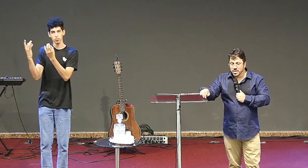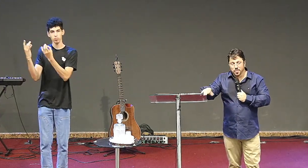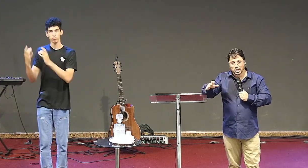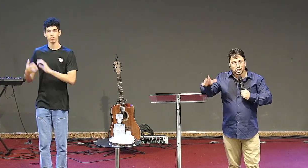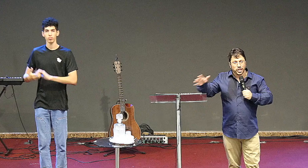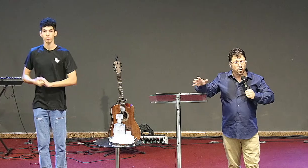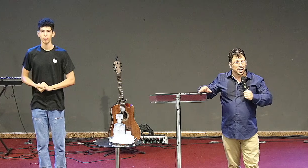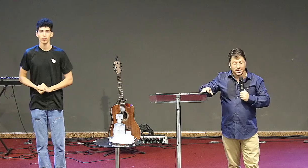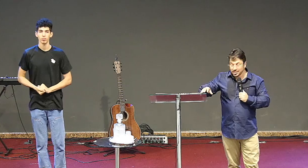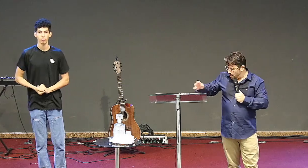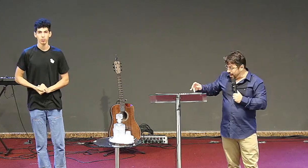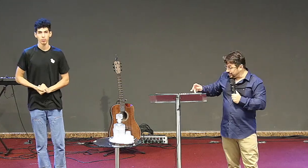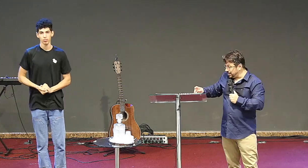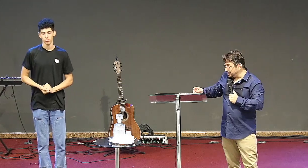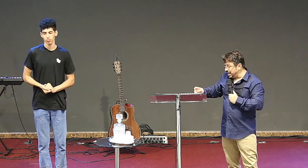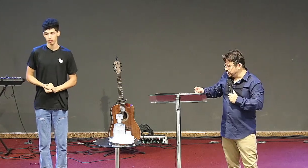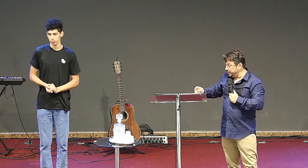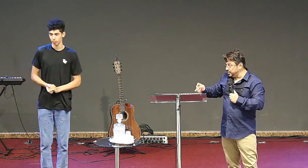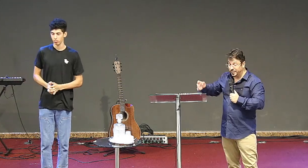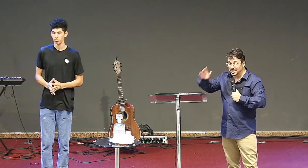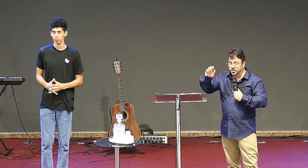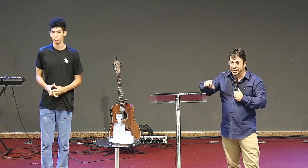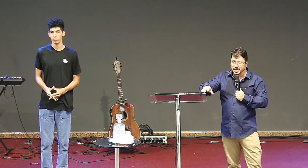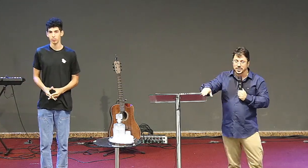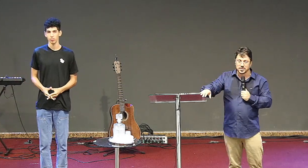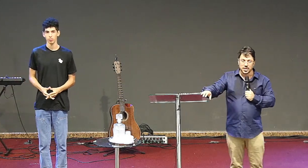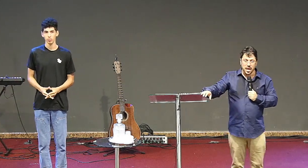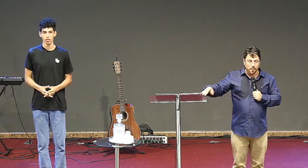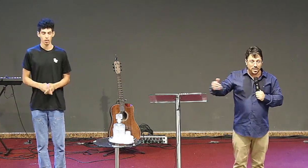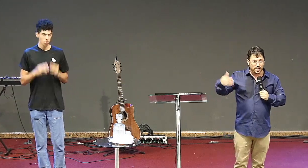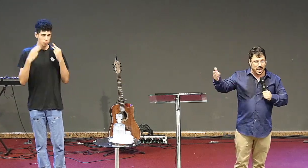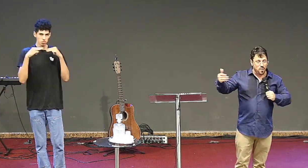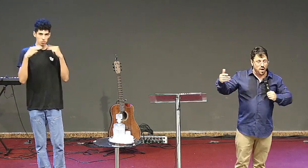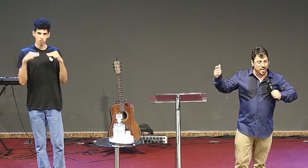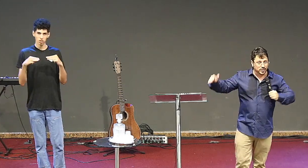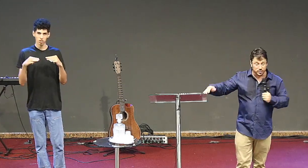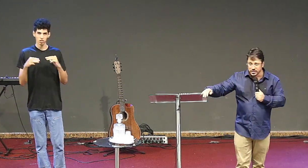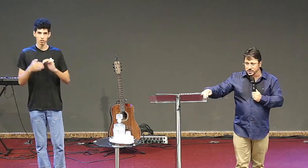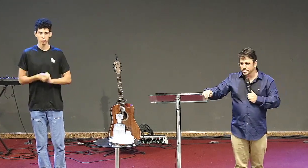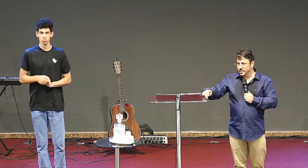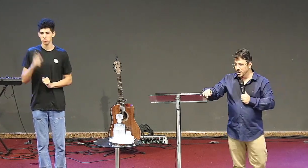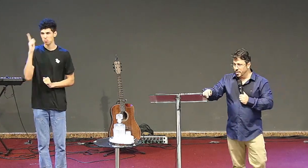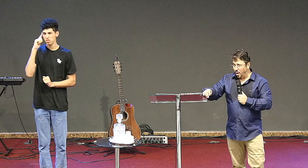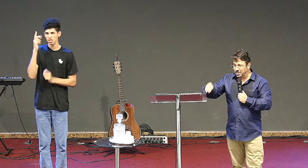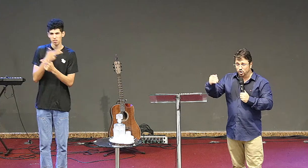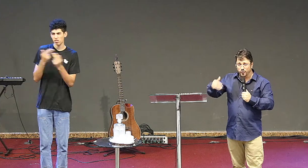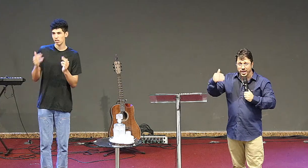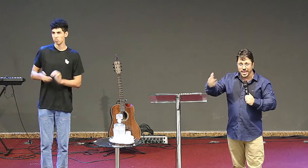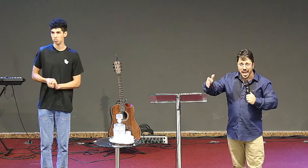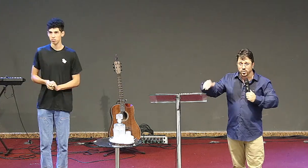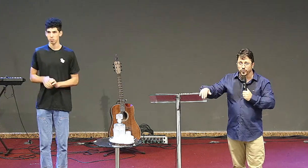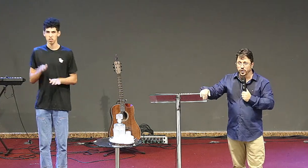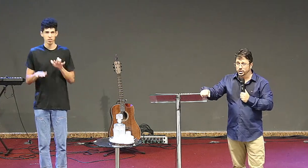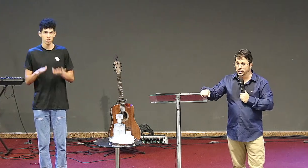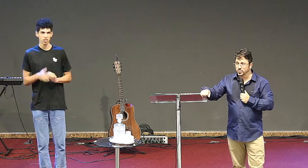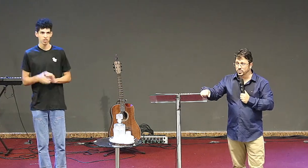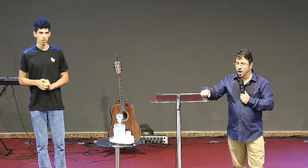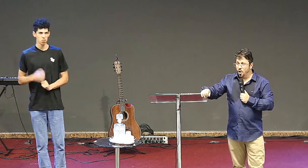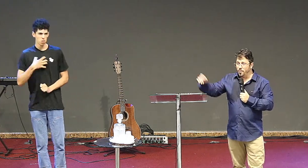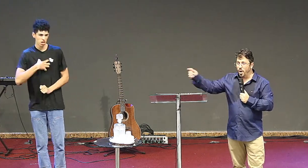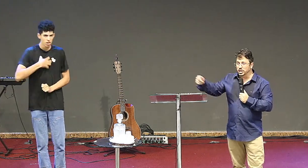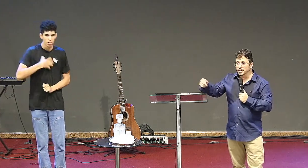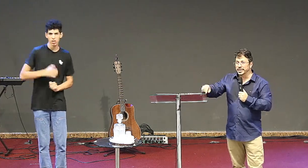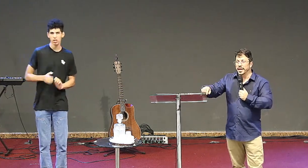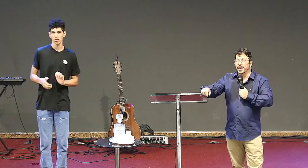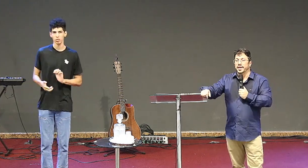você pode agir com relação a essa mensagem de diversas maneiras pode ficar com raiva de mim pode se ofender com o que foi dito